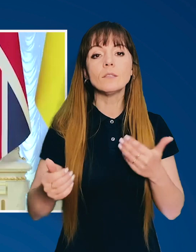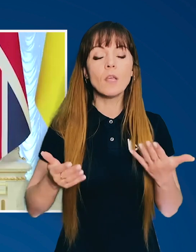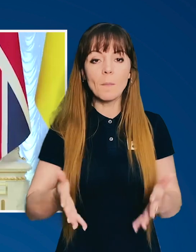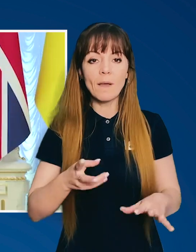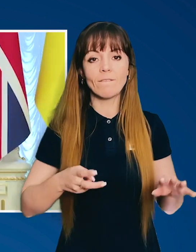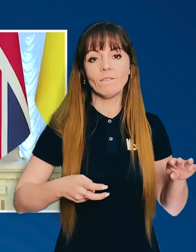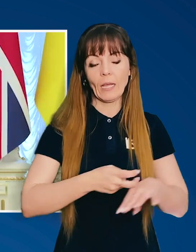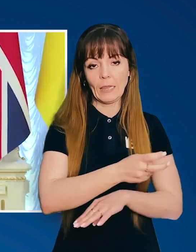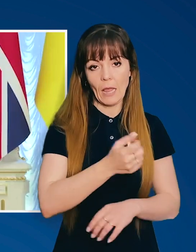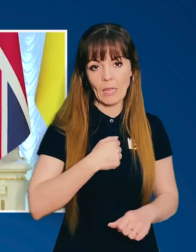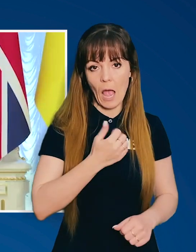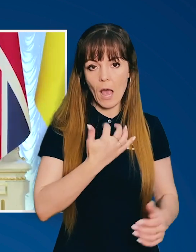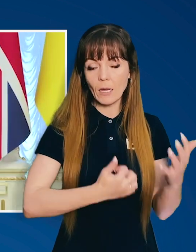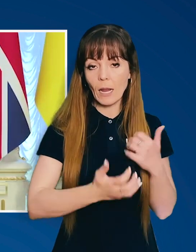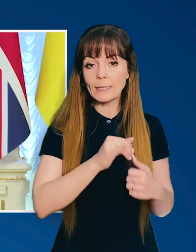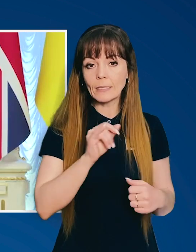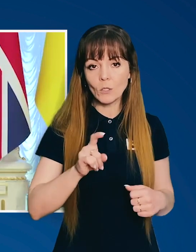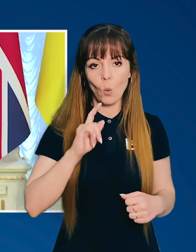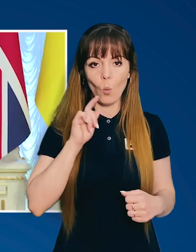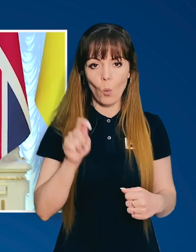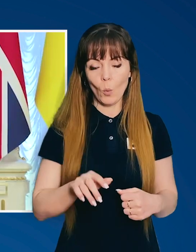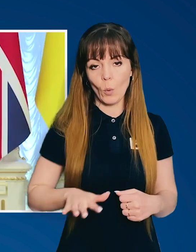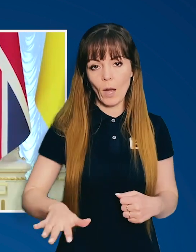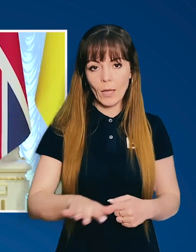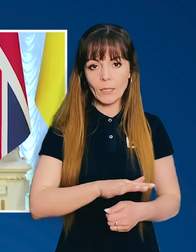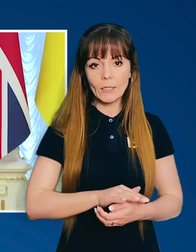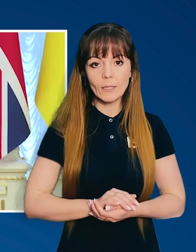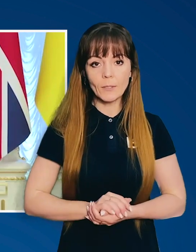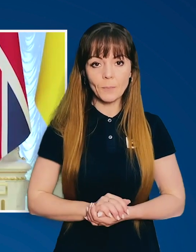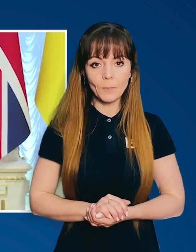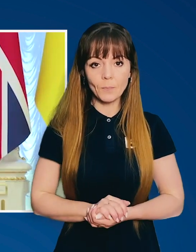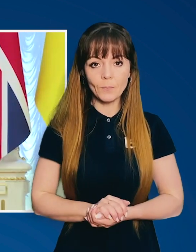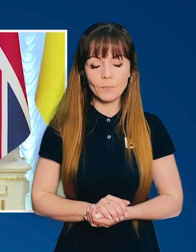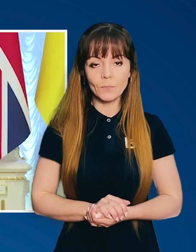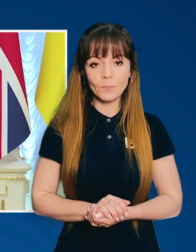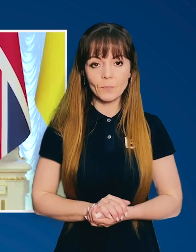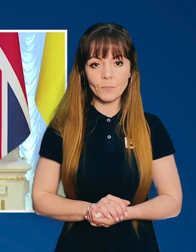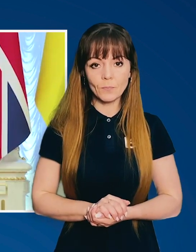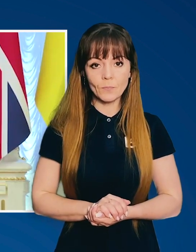українці, а саме вигнати агресора з України.